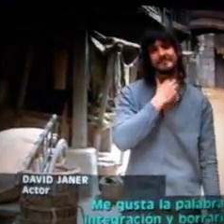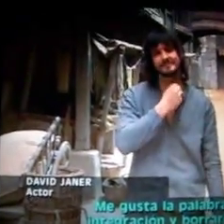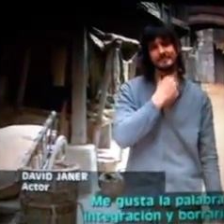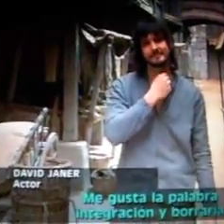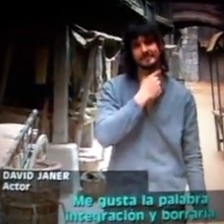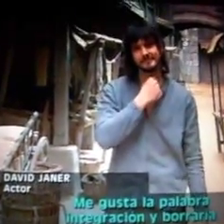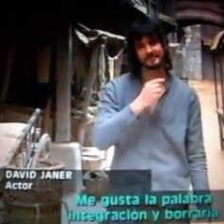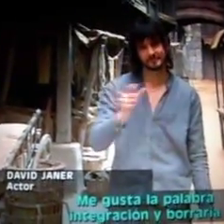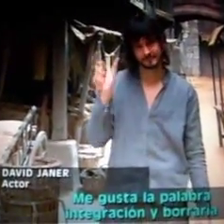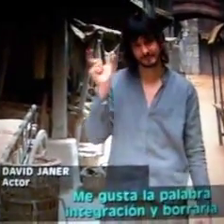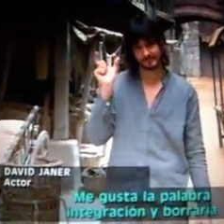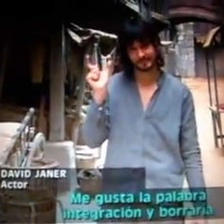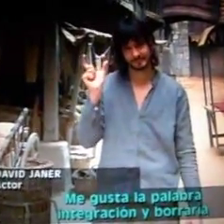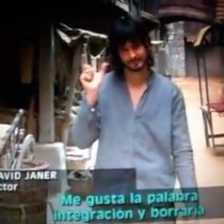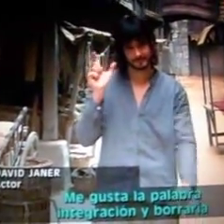Me gusta la palabra integración